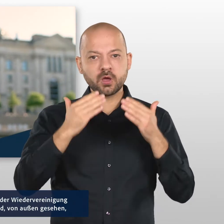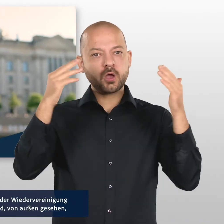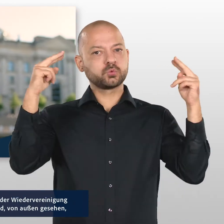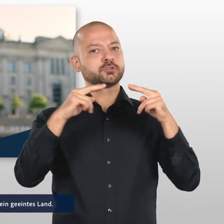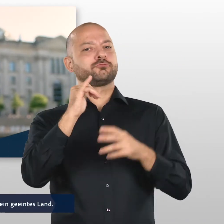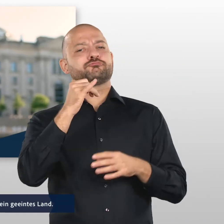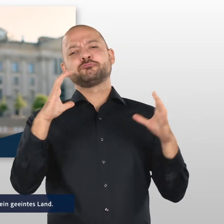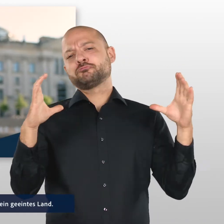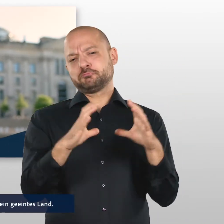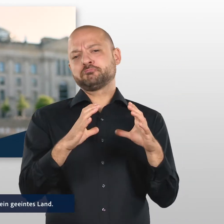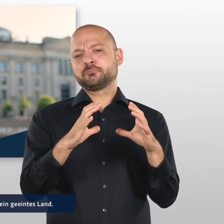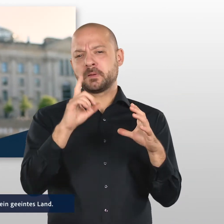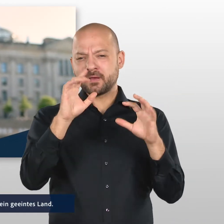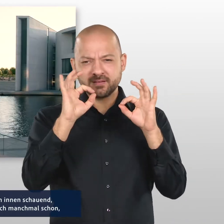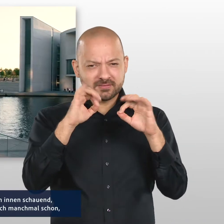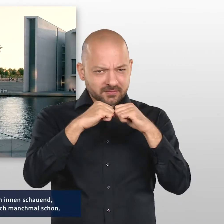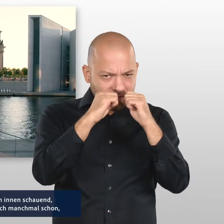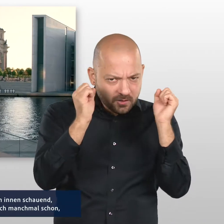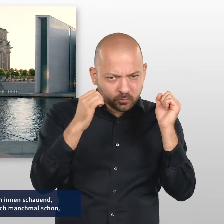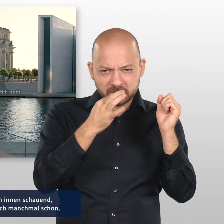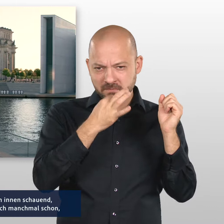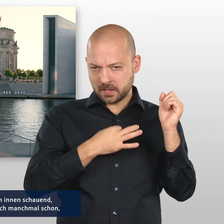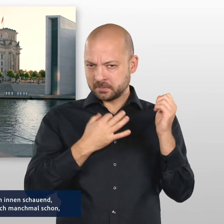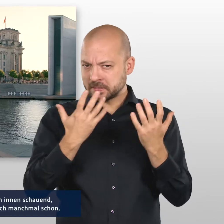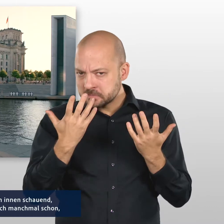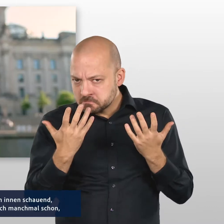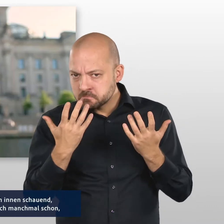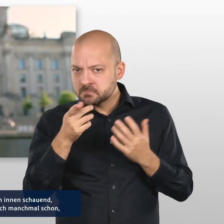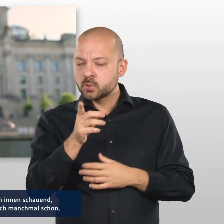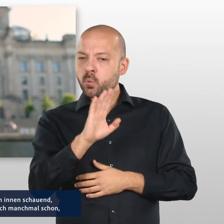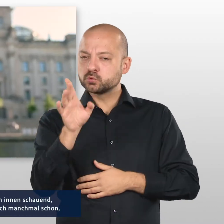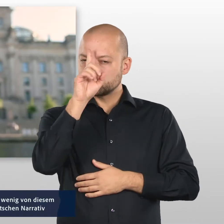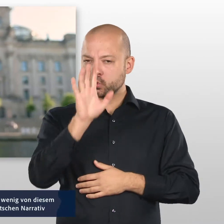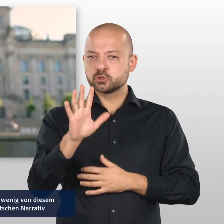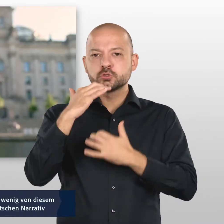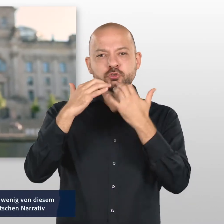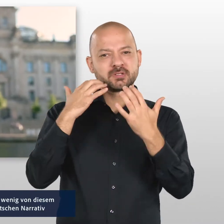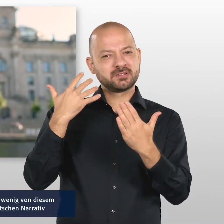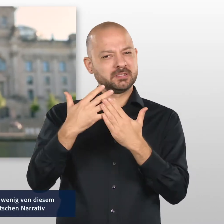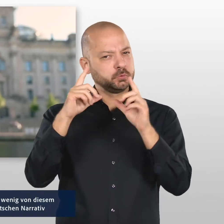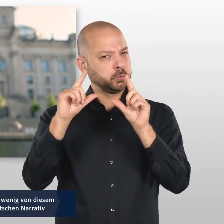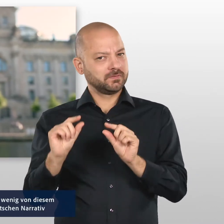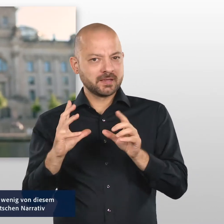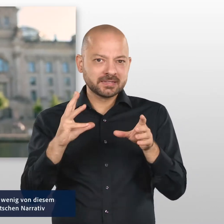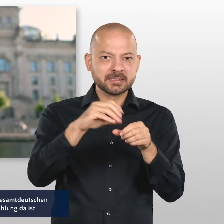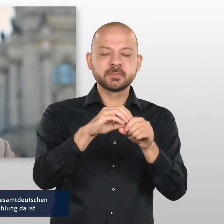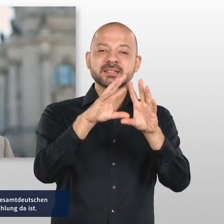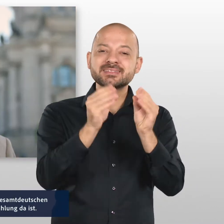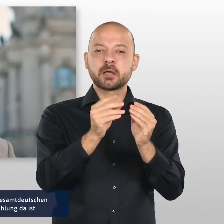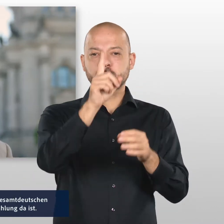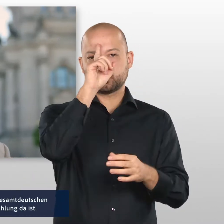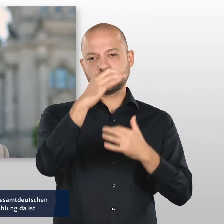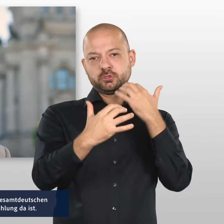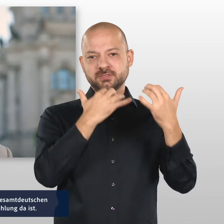von außen gesehen natürlich ein geeintes Land. Aber nach innen schauend frage ich mich manchmal schon, warum so wenig von diesem ostdeutschen Narrativ in der